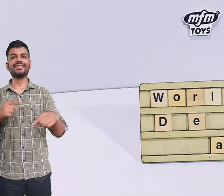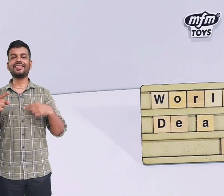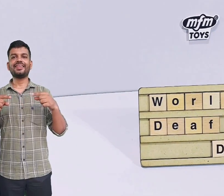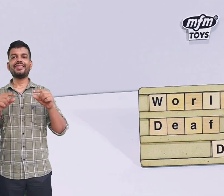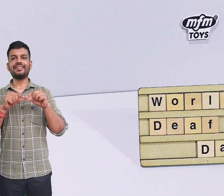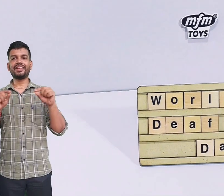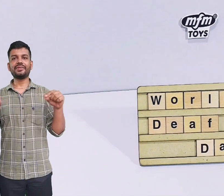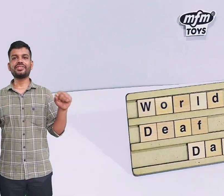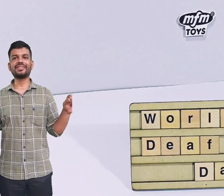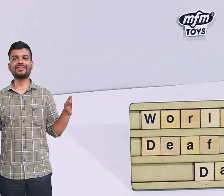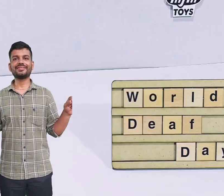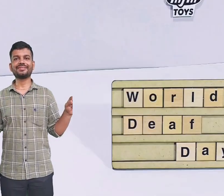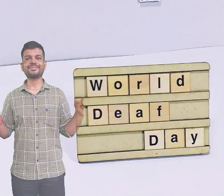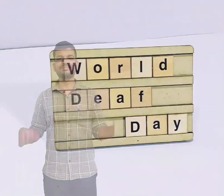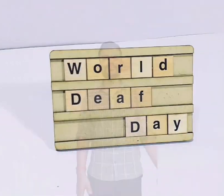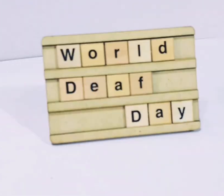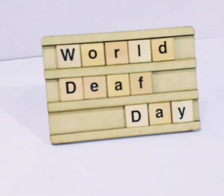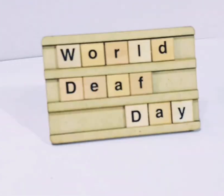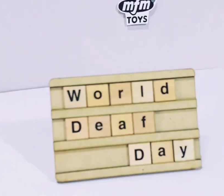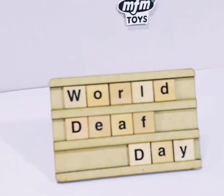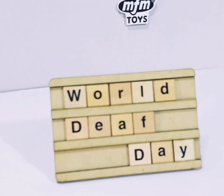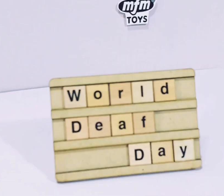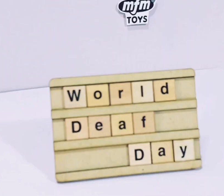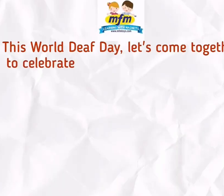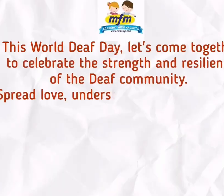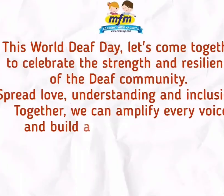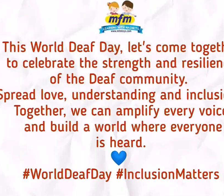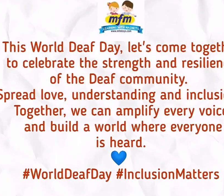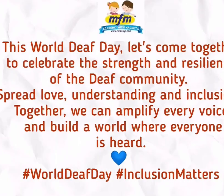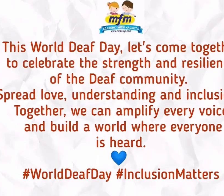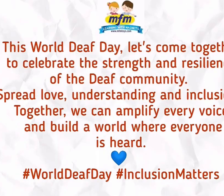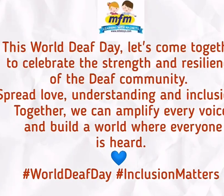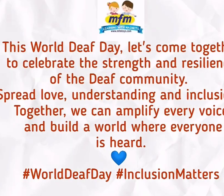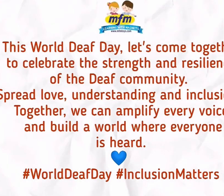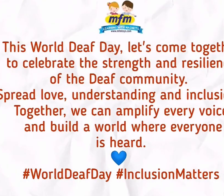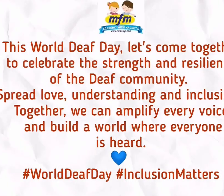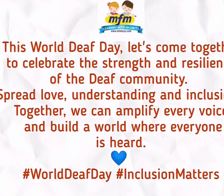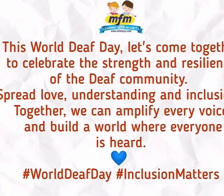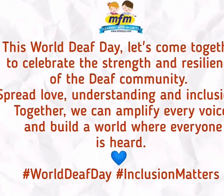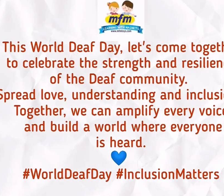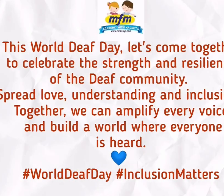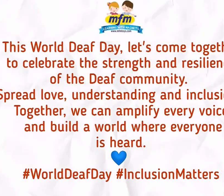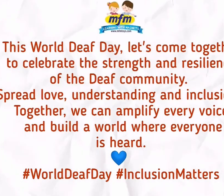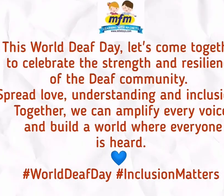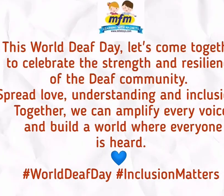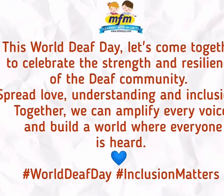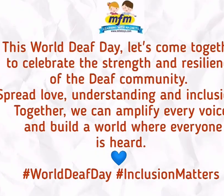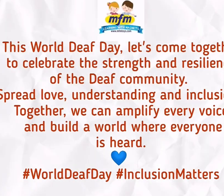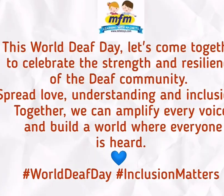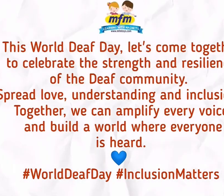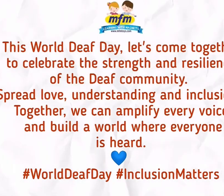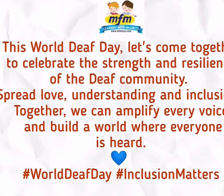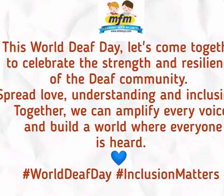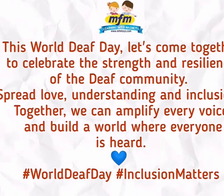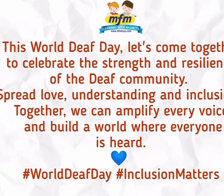Gebarentaal speelt een cruciale rol in het doorbreken van communicatiebarrières. JEFF Barrières.